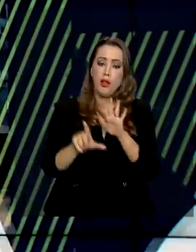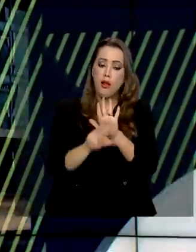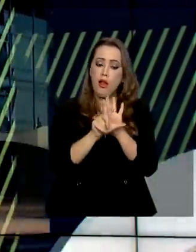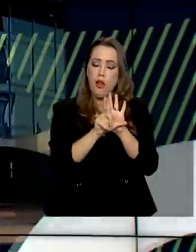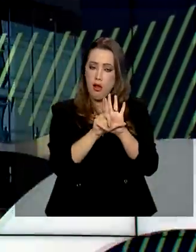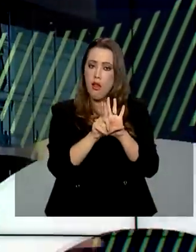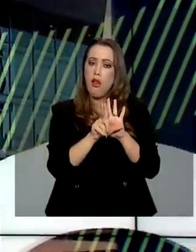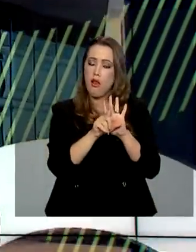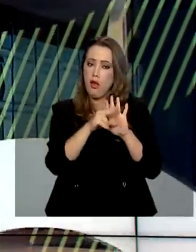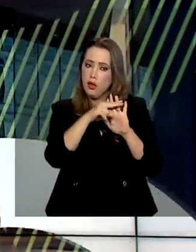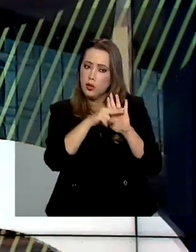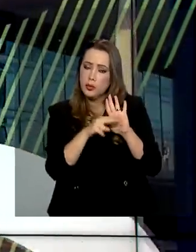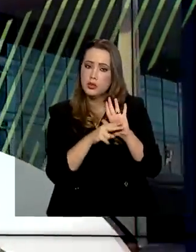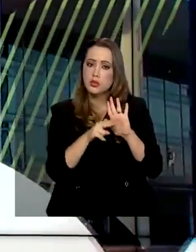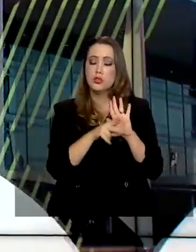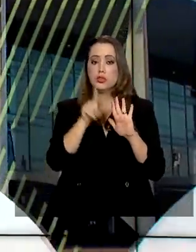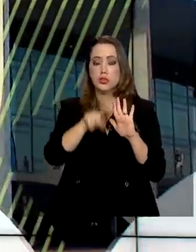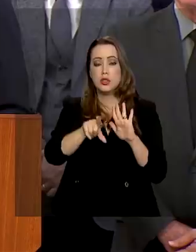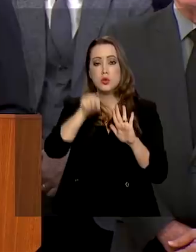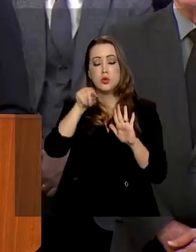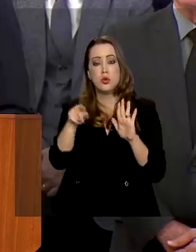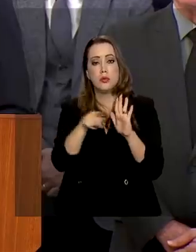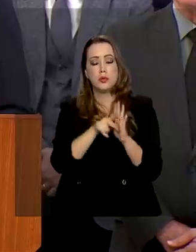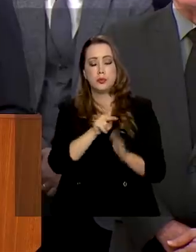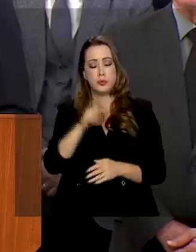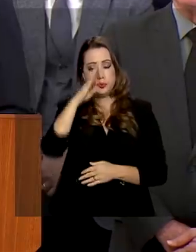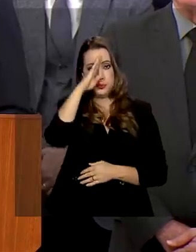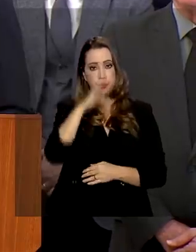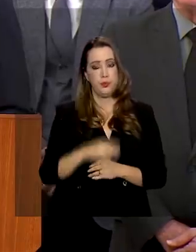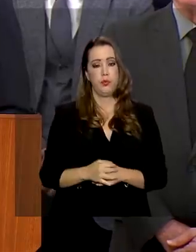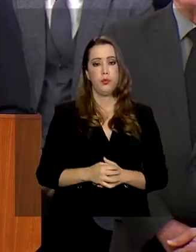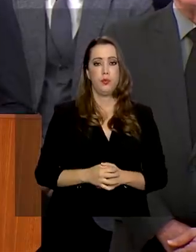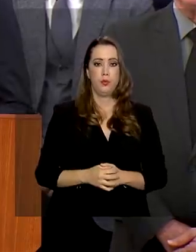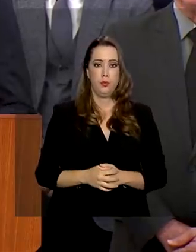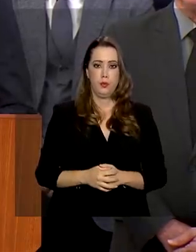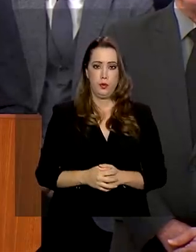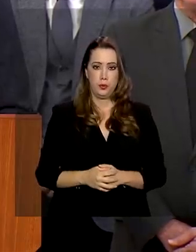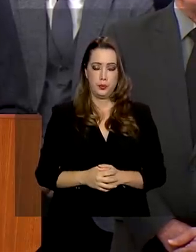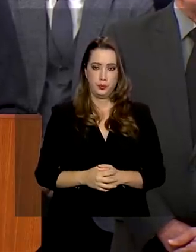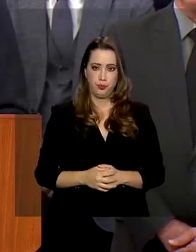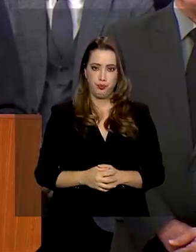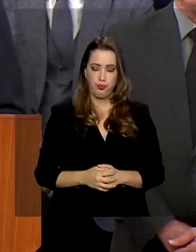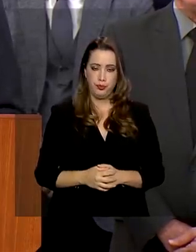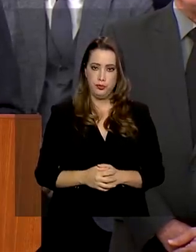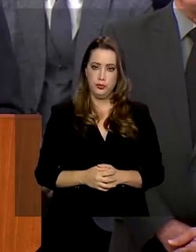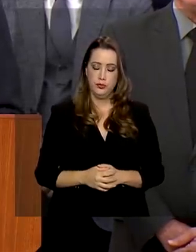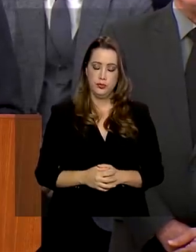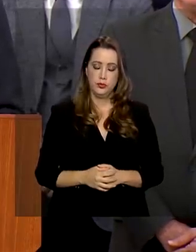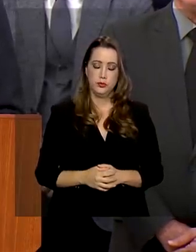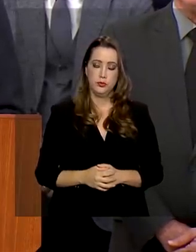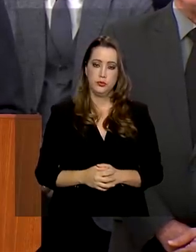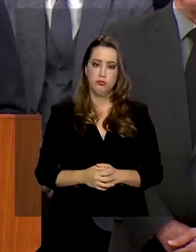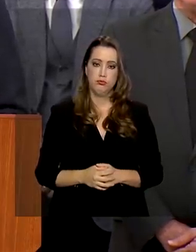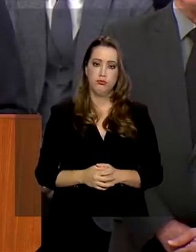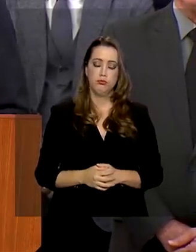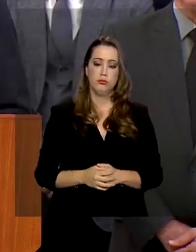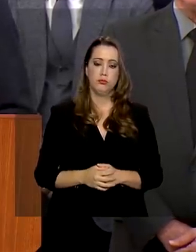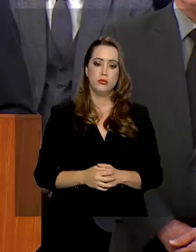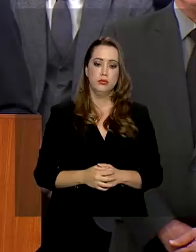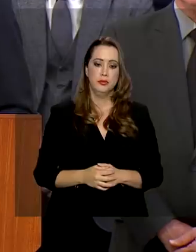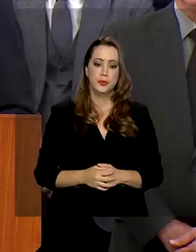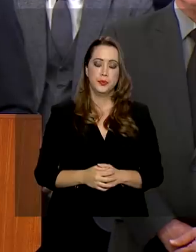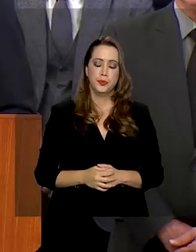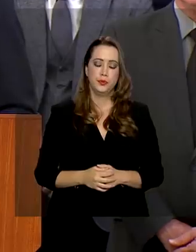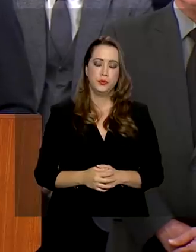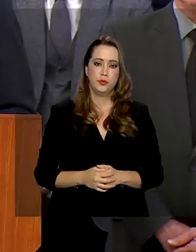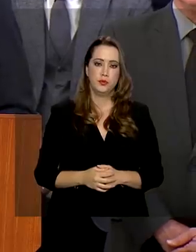diretor-geral da Polícia Federal. Eu falei que amanhã, dia de hoje, o Diário Oficial da União